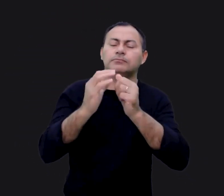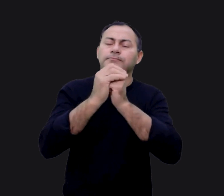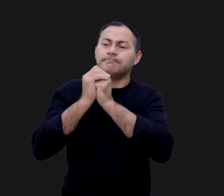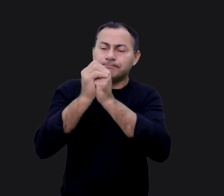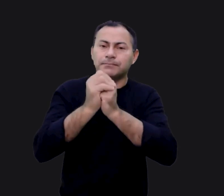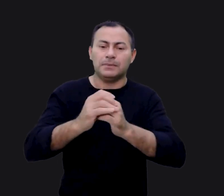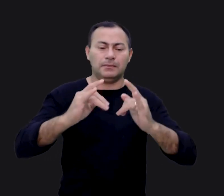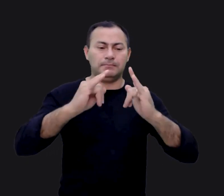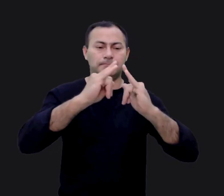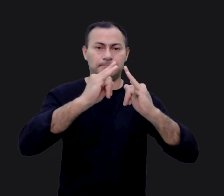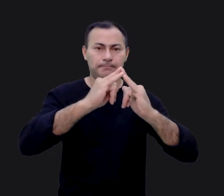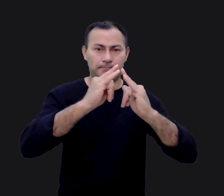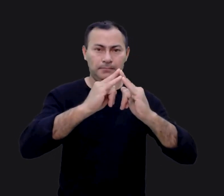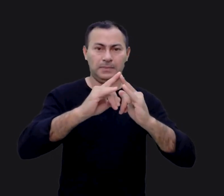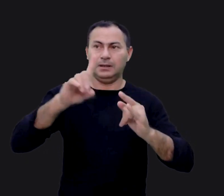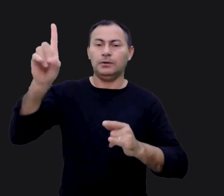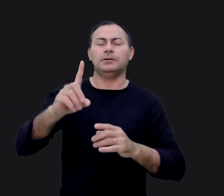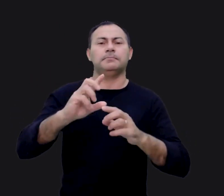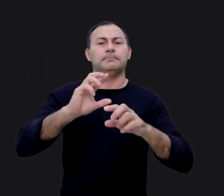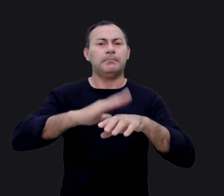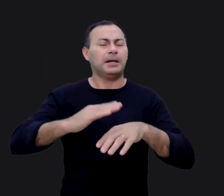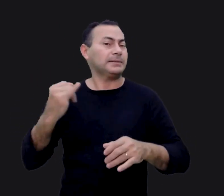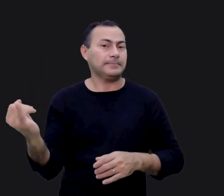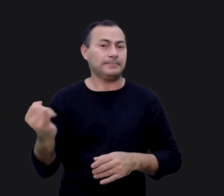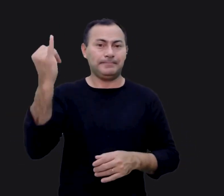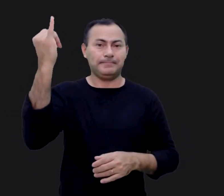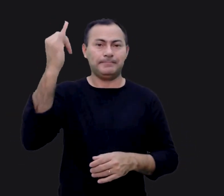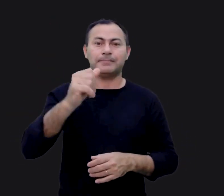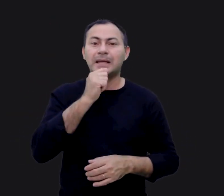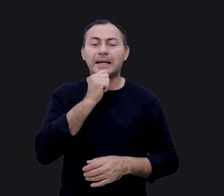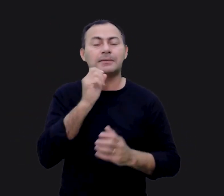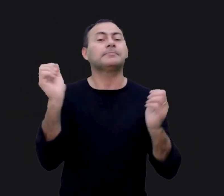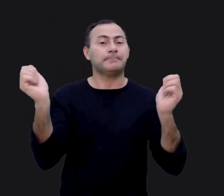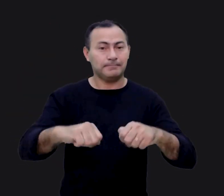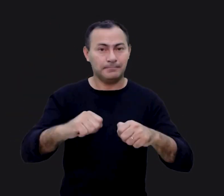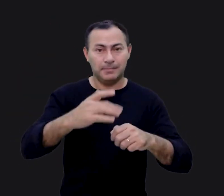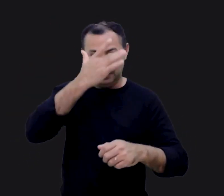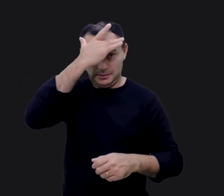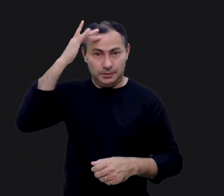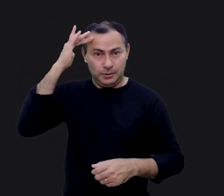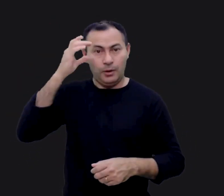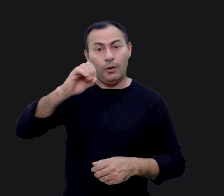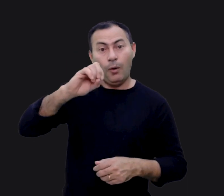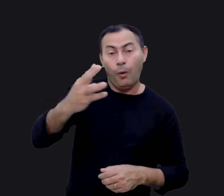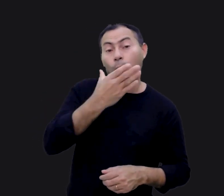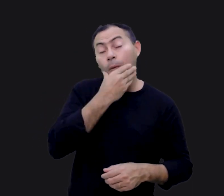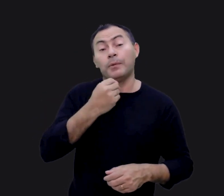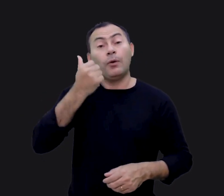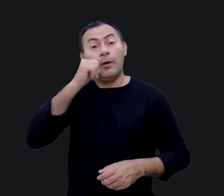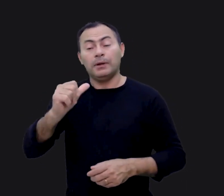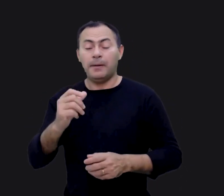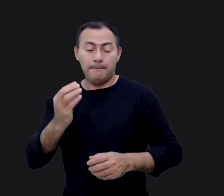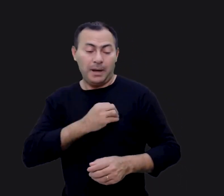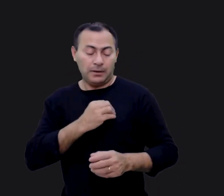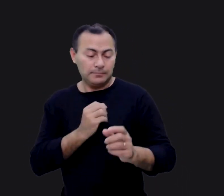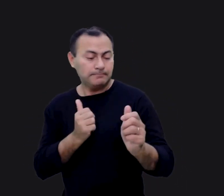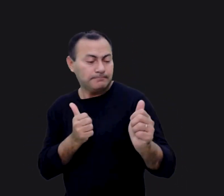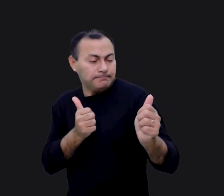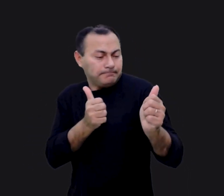devocionais do tabernáculo. Esta é a coisa mais importante. Ainda é possível para o homem ou a mulher pecadora se aproximar do